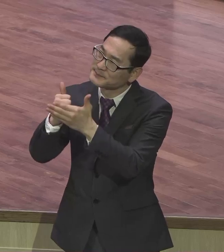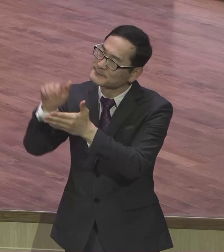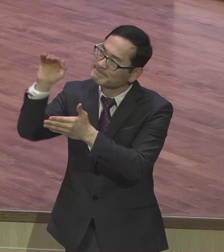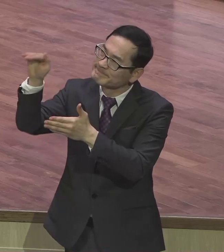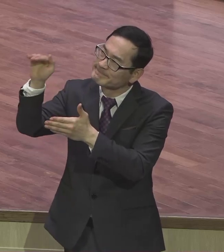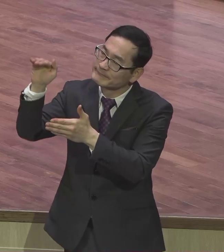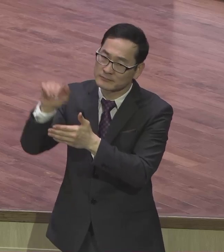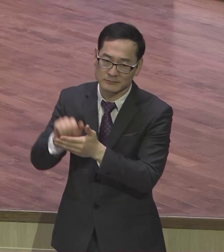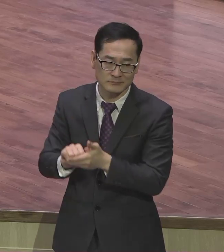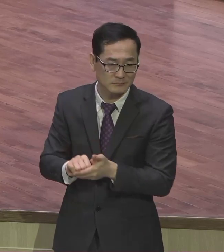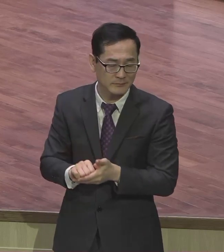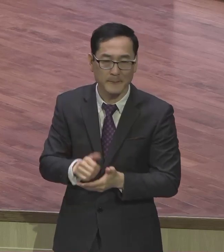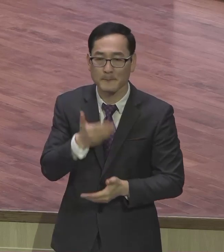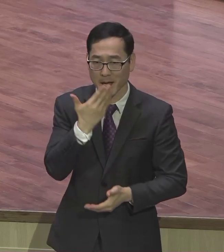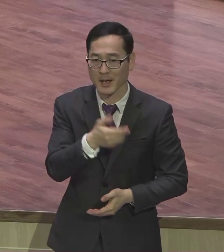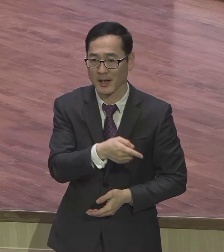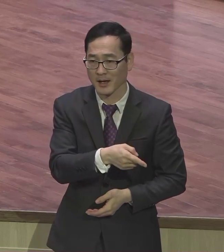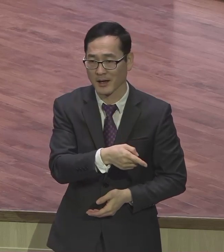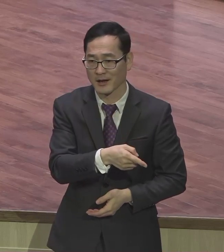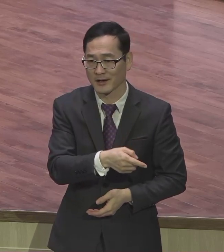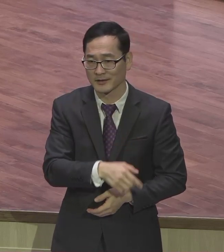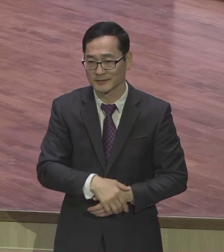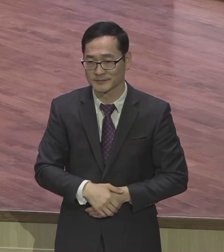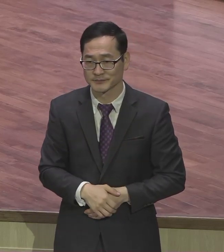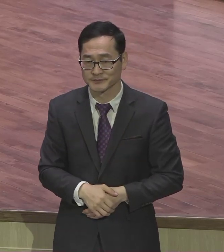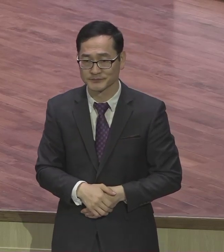특권이다 우리는 하나님 앞에 나갈 수 있는 특권